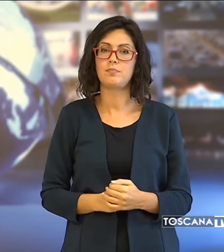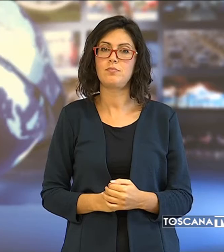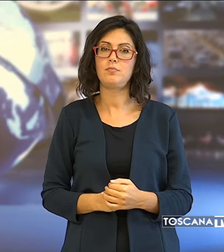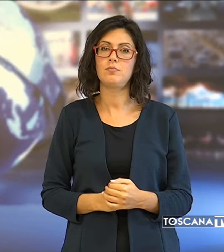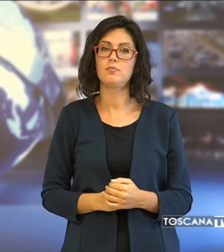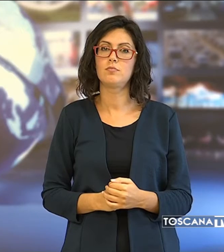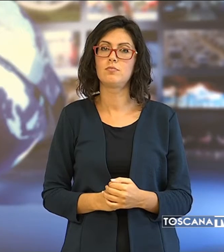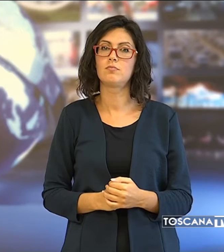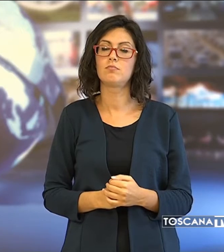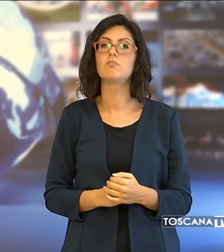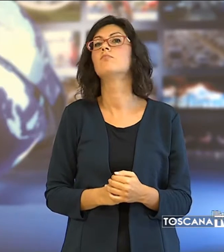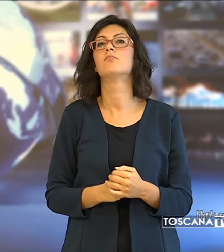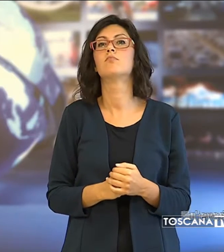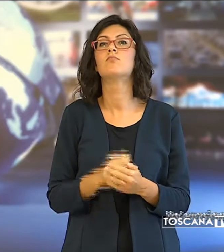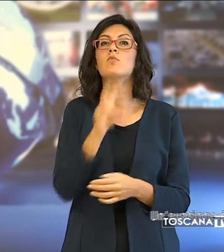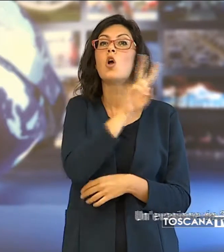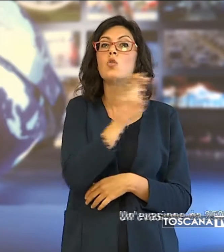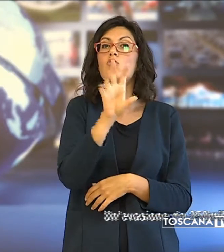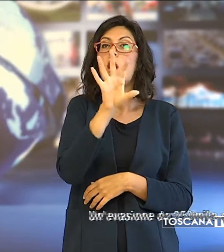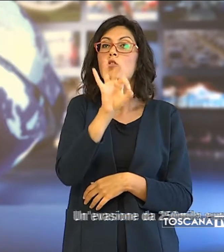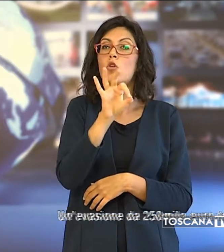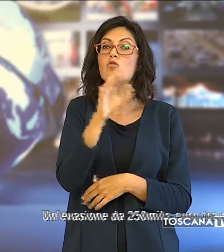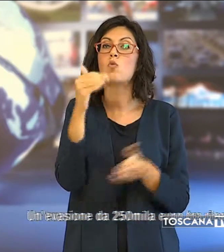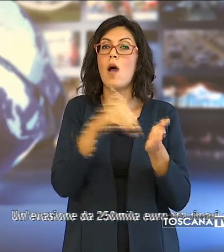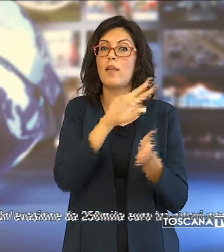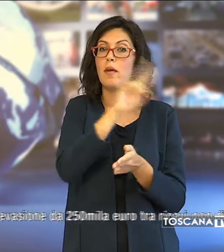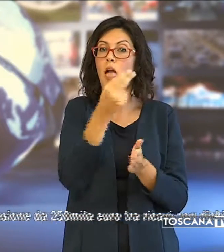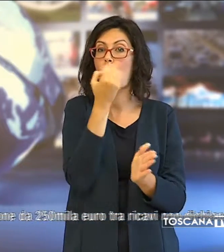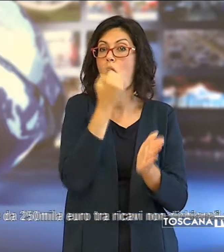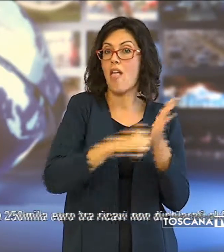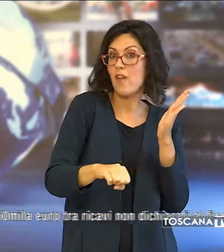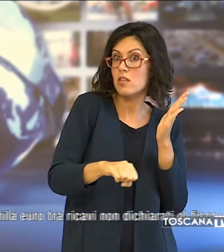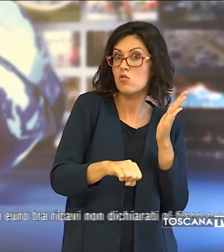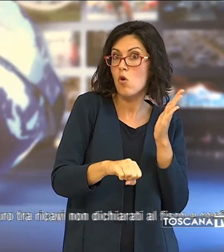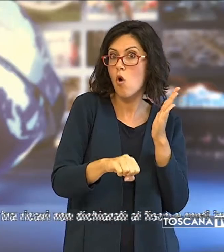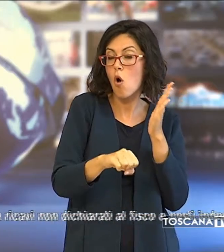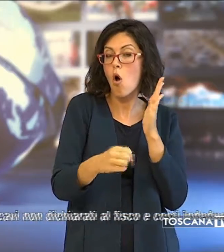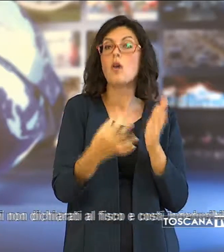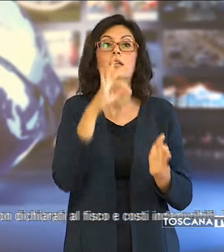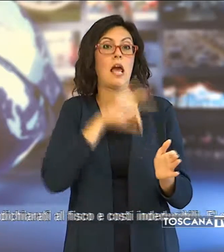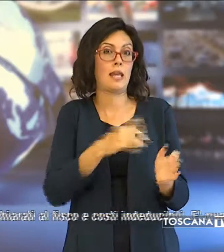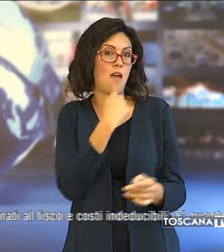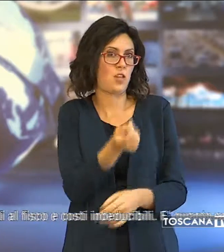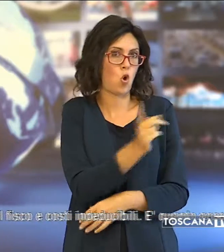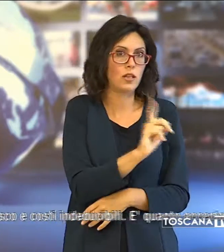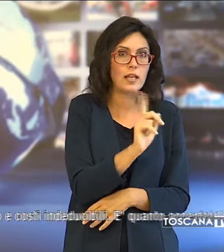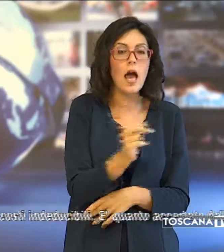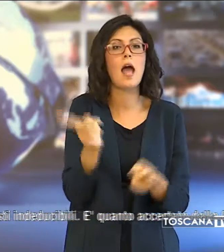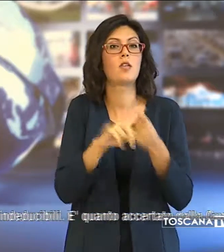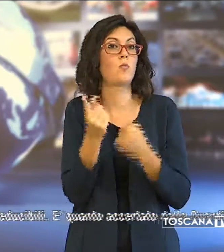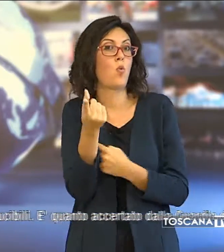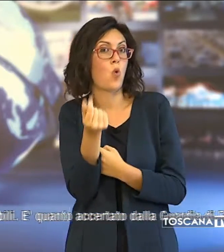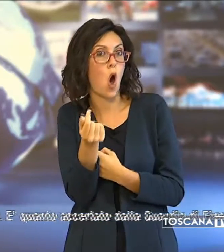Un'evasione da 250 mila euro tra ricavi non dichiarati al fisco e costi